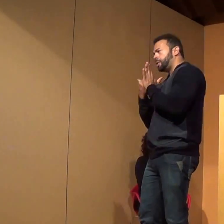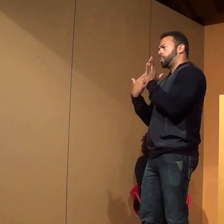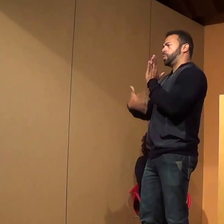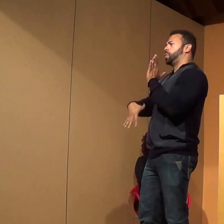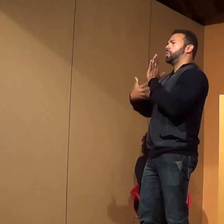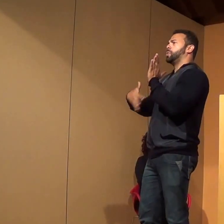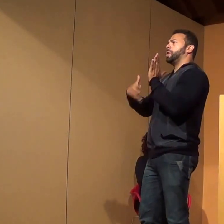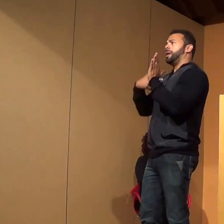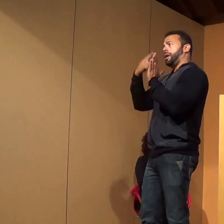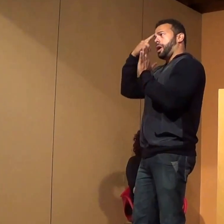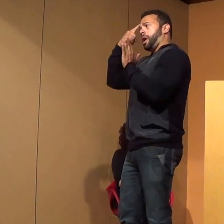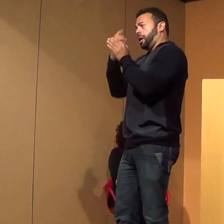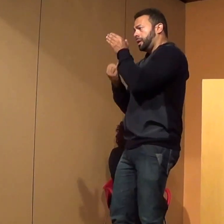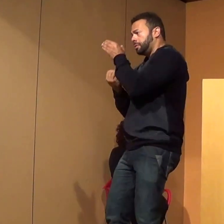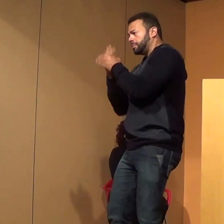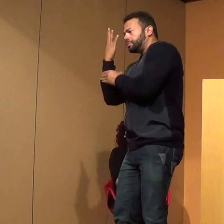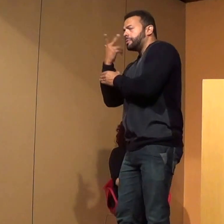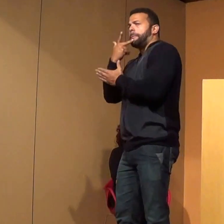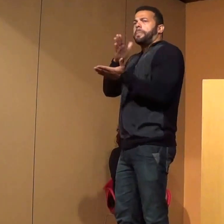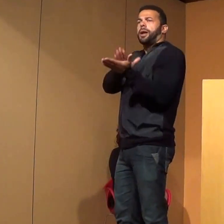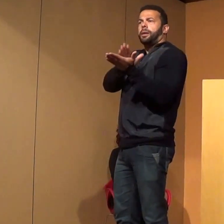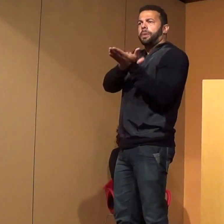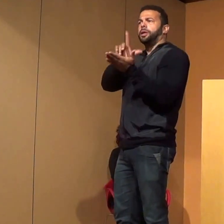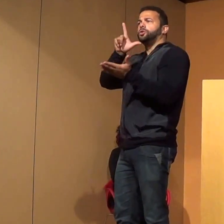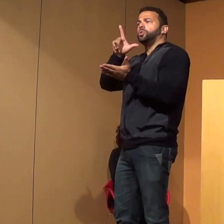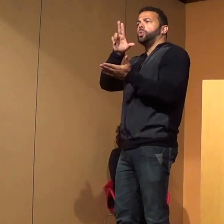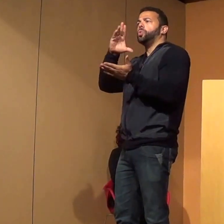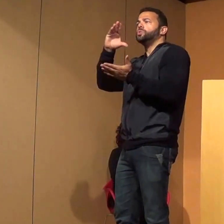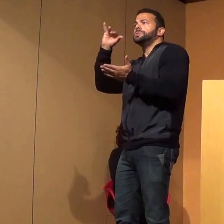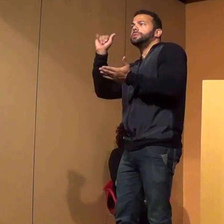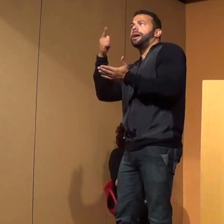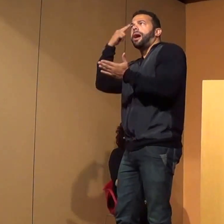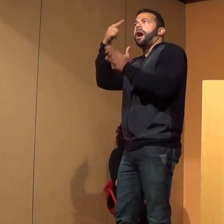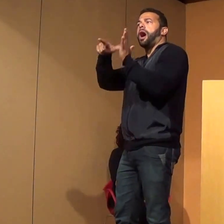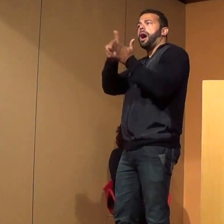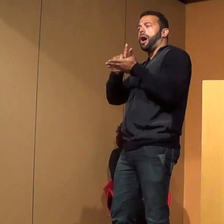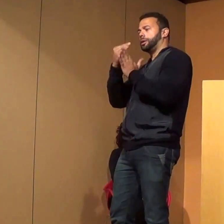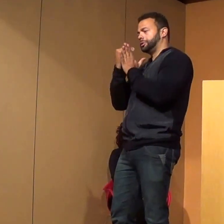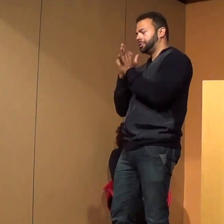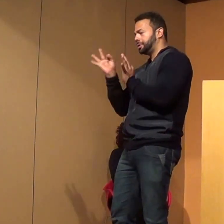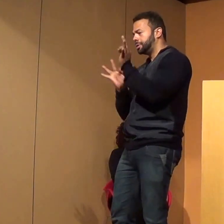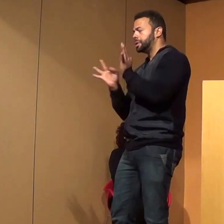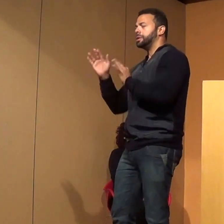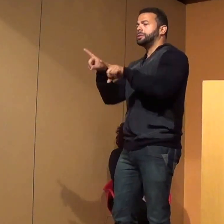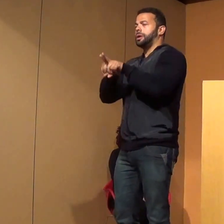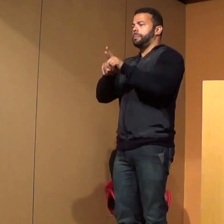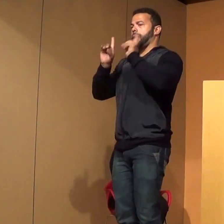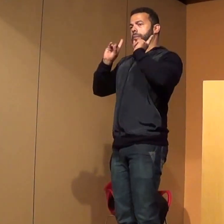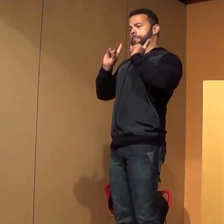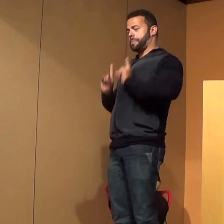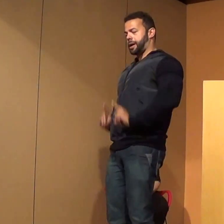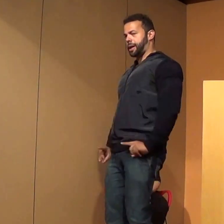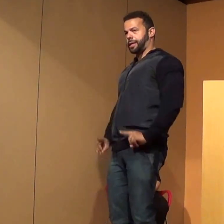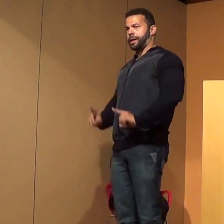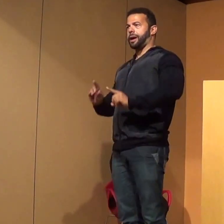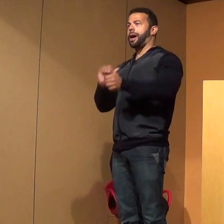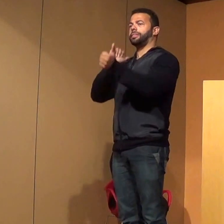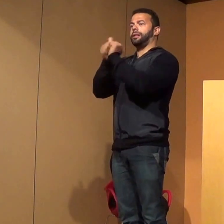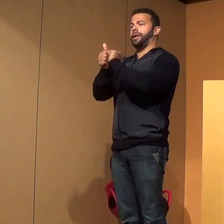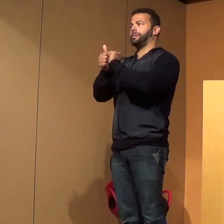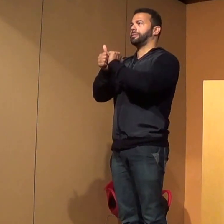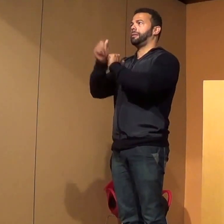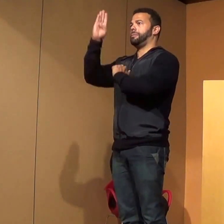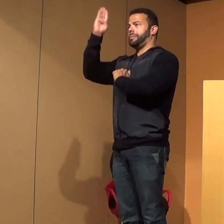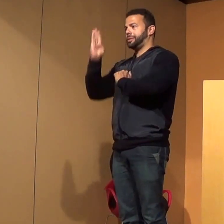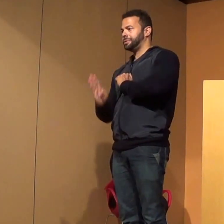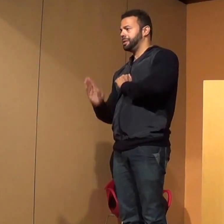idealizador e meus parabéns, Lúcia, em nome de todos os paratletas brasileiros, né? E estrangeiros